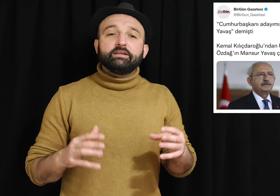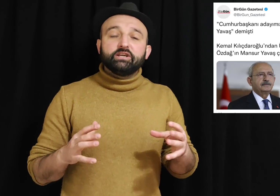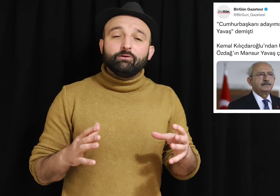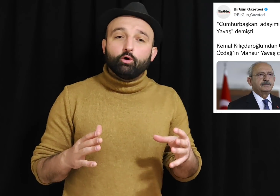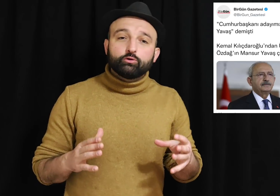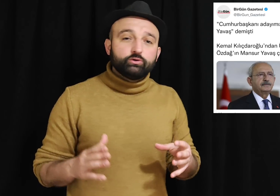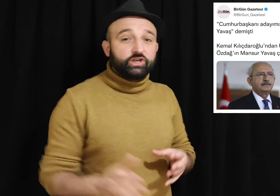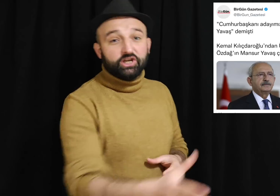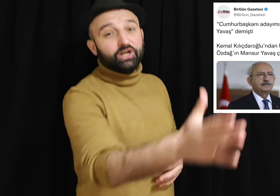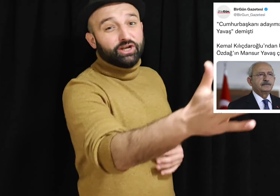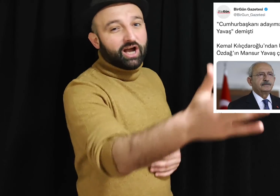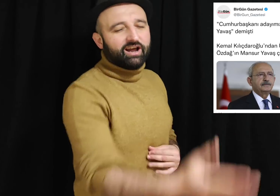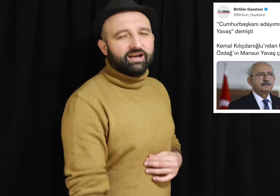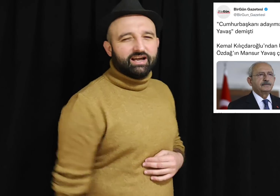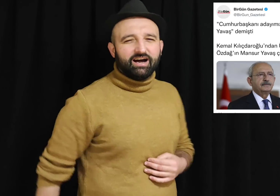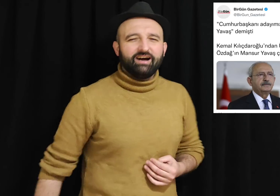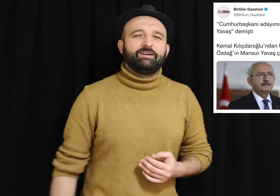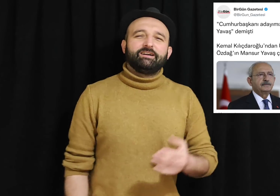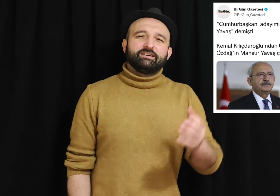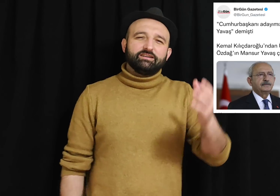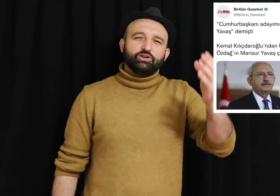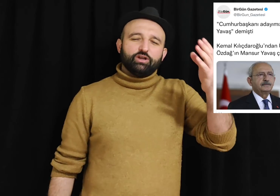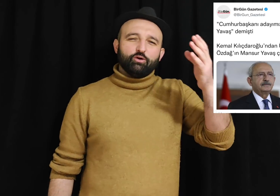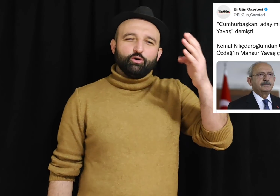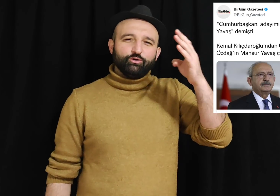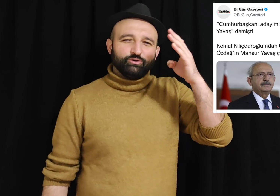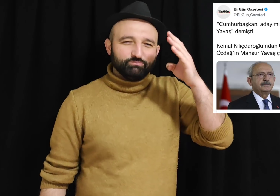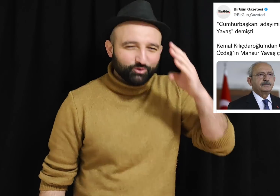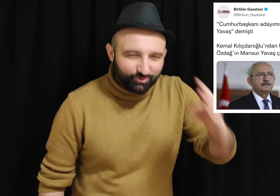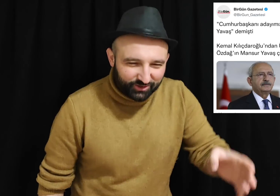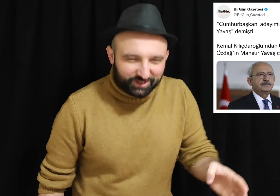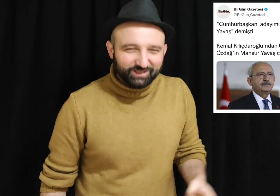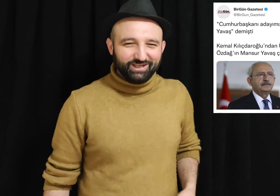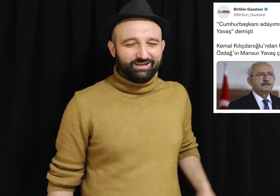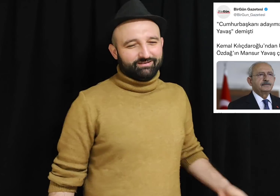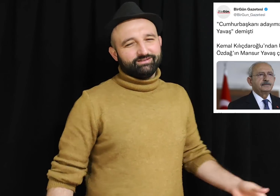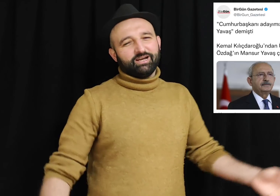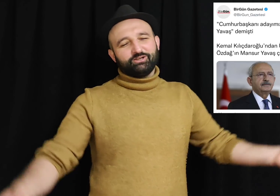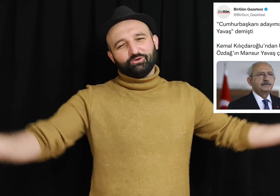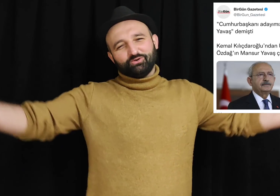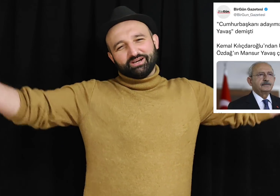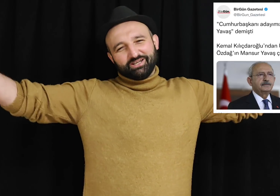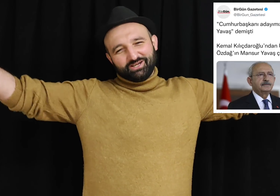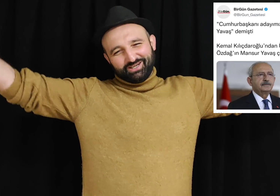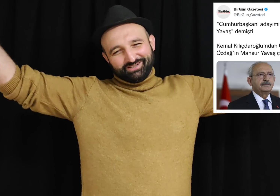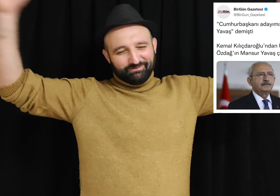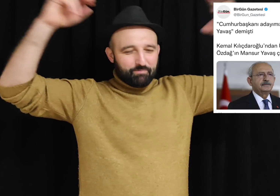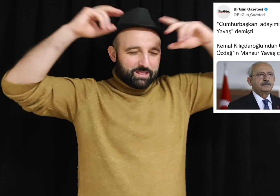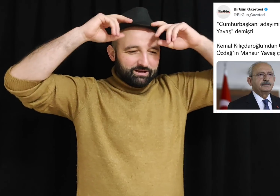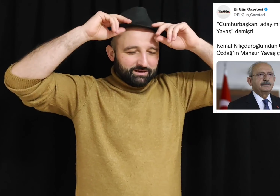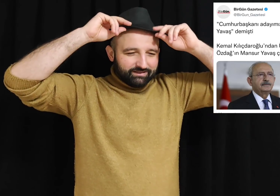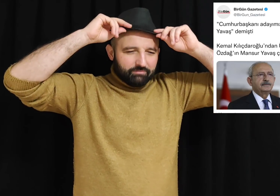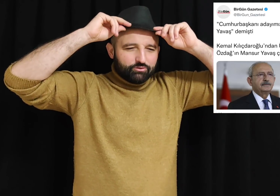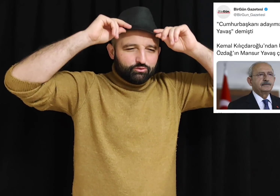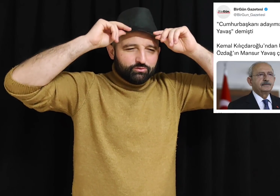giriyordu ki araya Kılıçdaroğlu'nun burnu girdi. Sakin olun arkadaşlar. Tabi dün